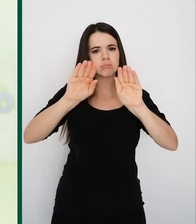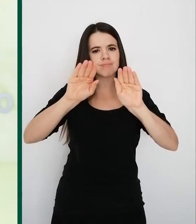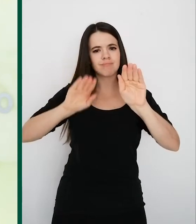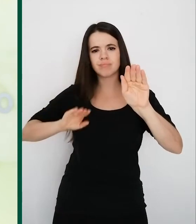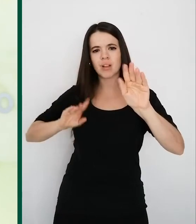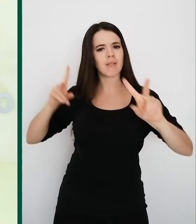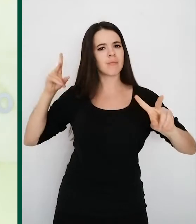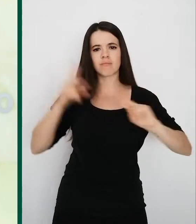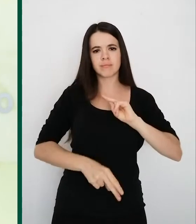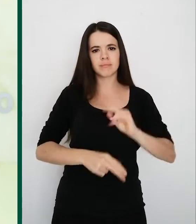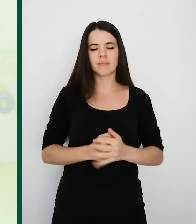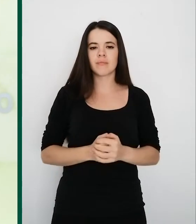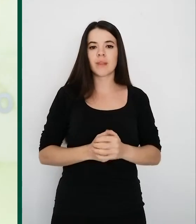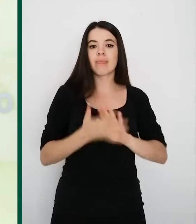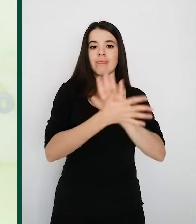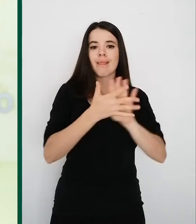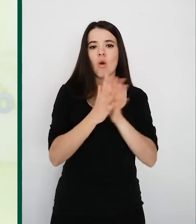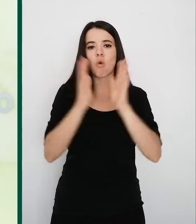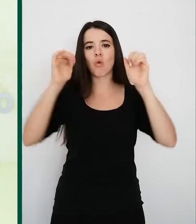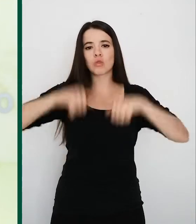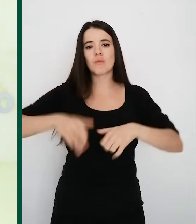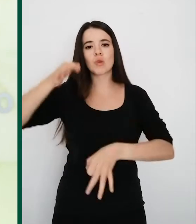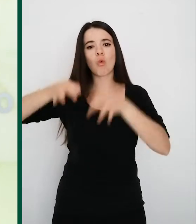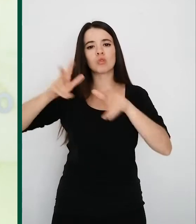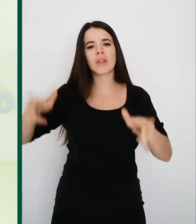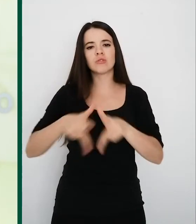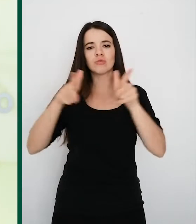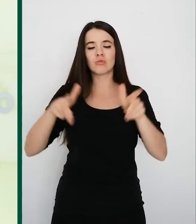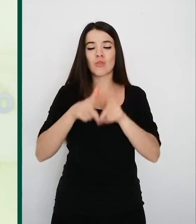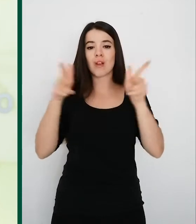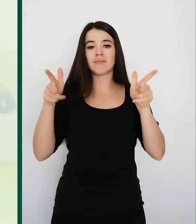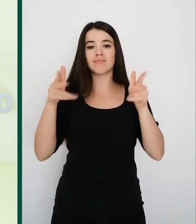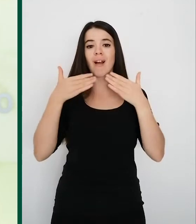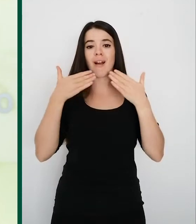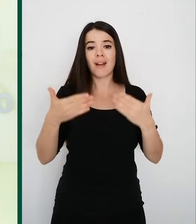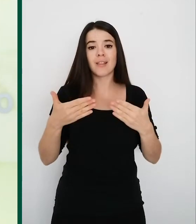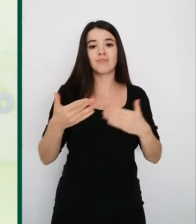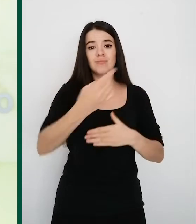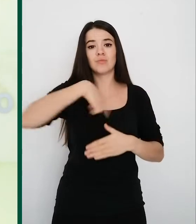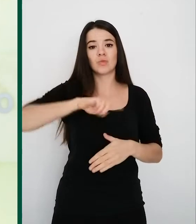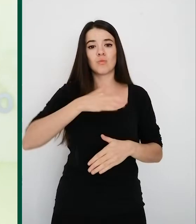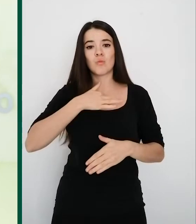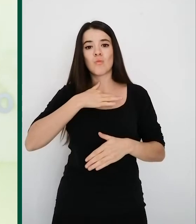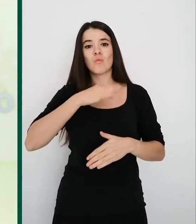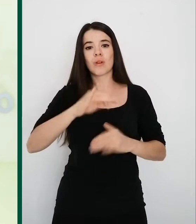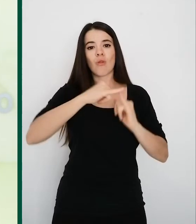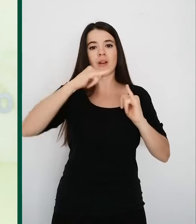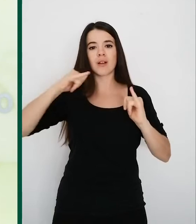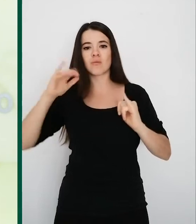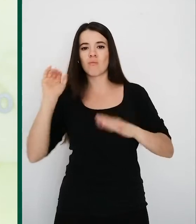El diálogo, el consenso y la justicia social ha sido la fórmula que nos ha permitido superar esta crisis desde